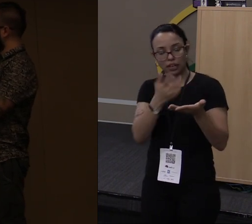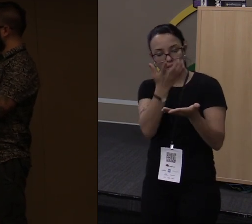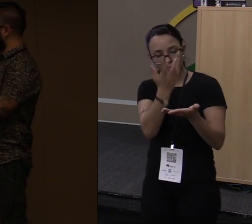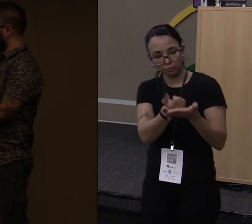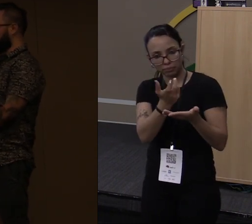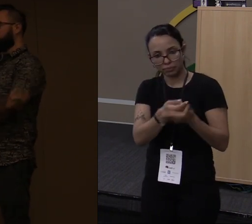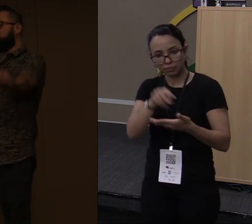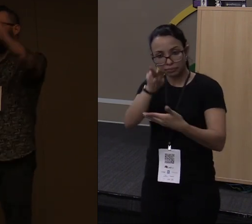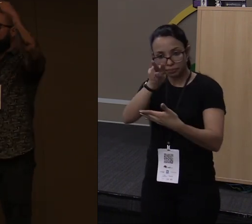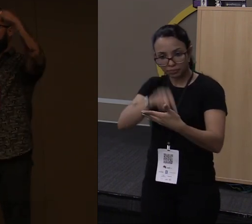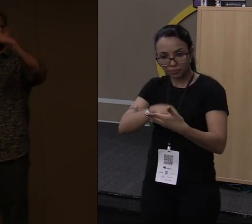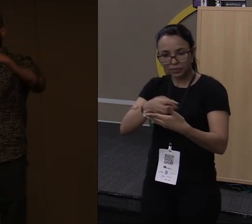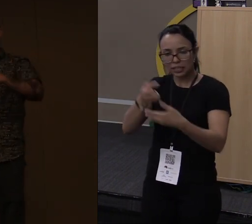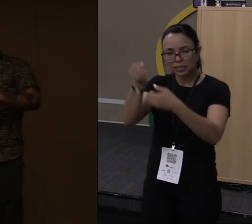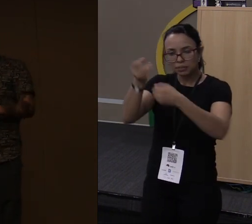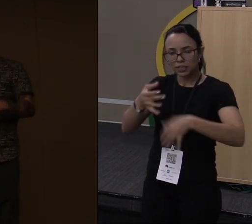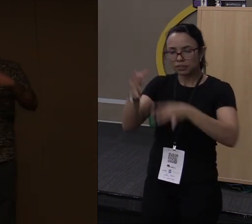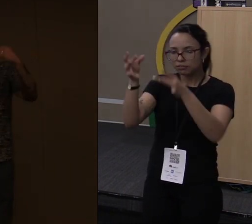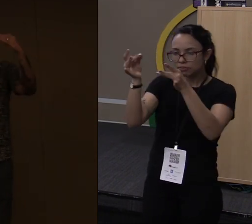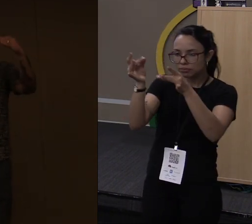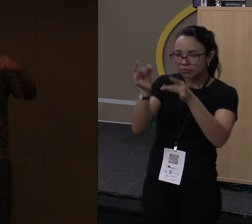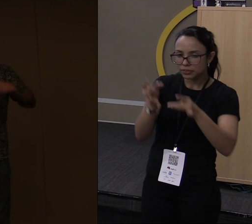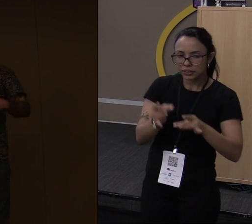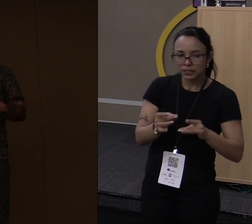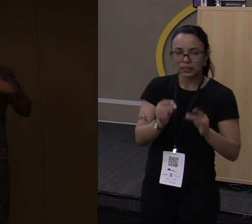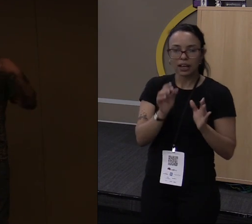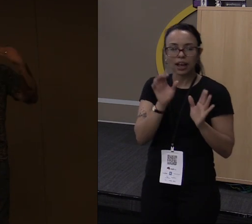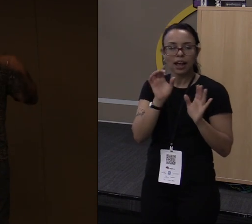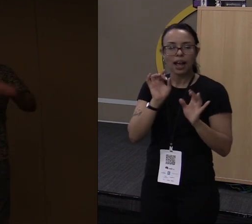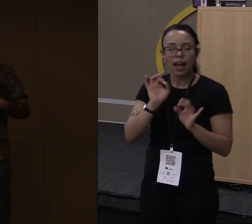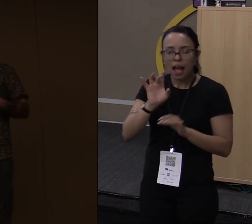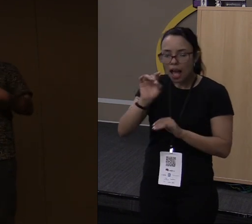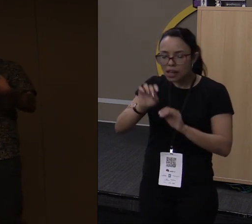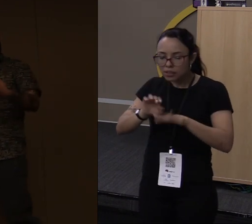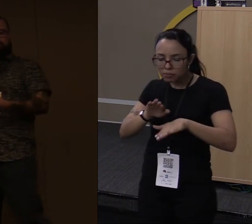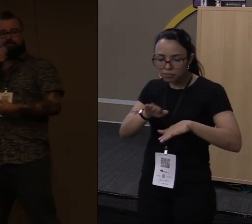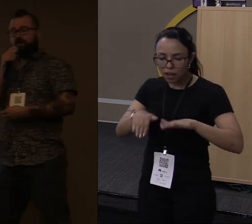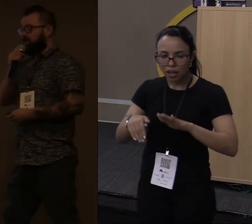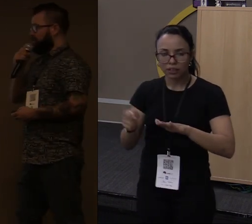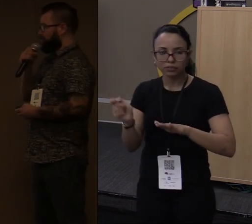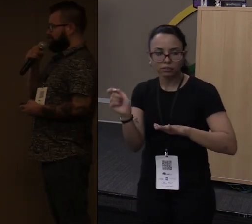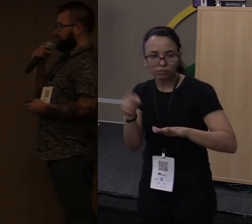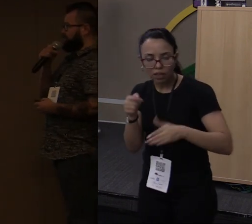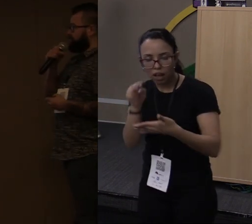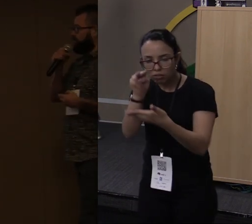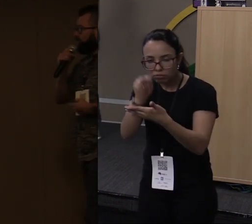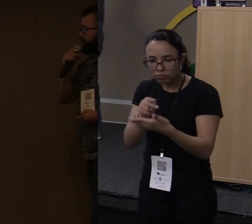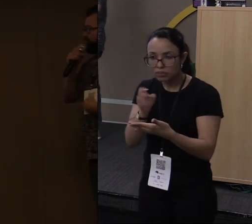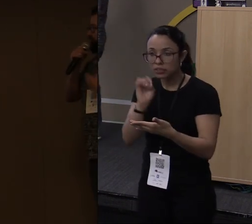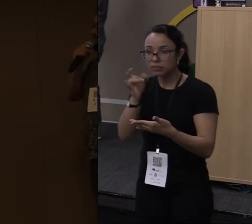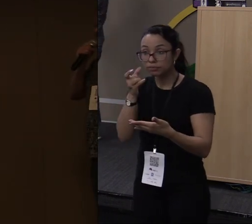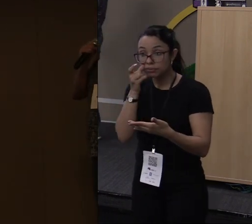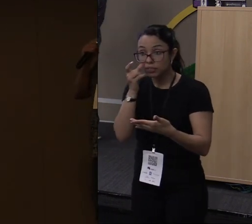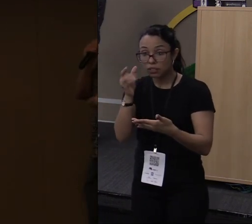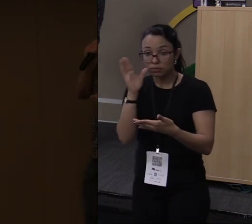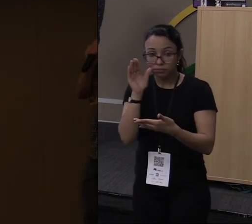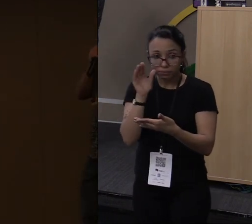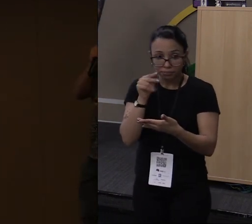Rust. E aqui eu explico passo a passo tudo que foi feito, quais foram os benchmarks e tudo mais, para quem tiver mais interesse depois.